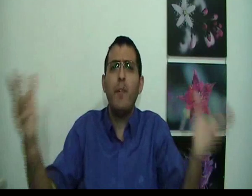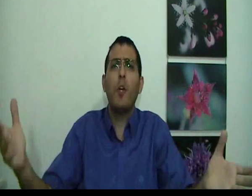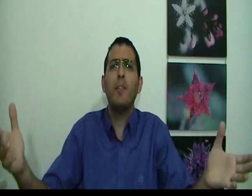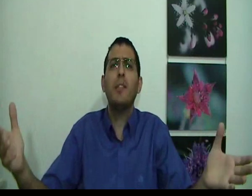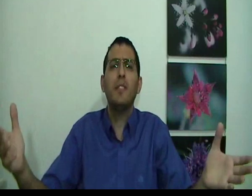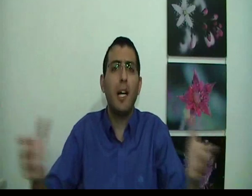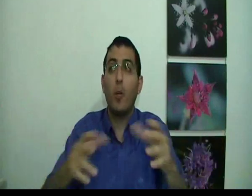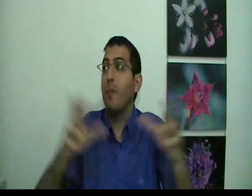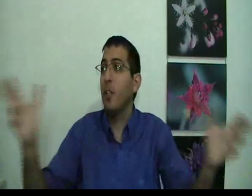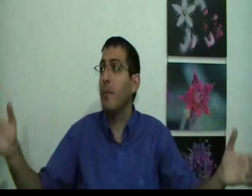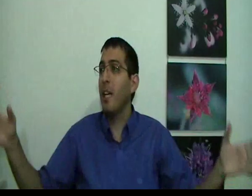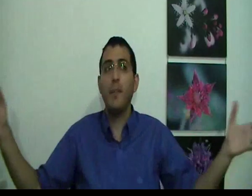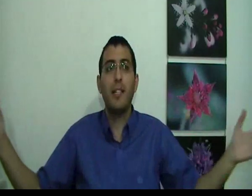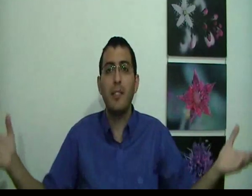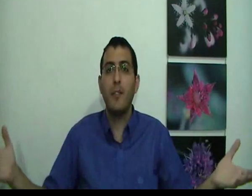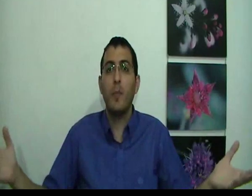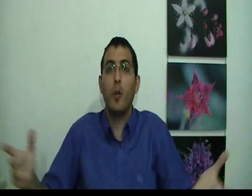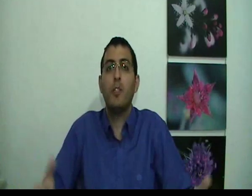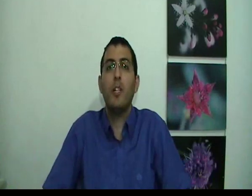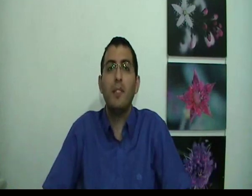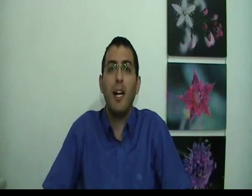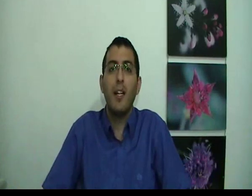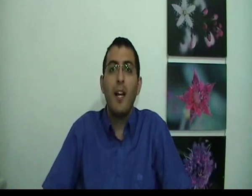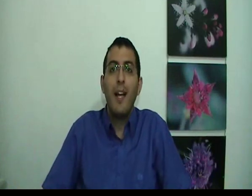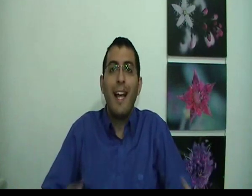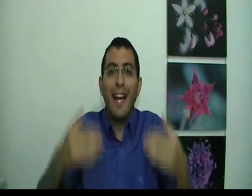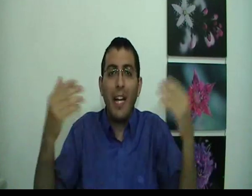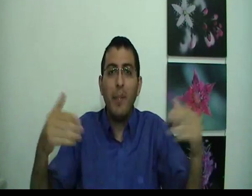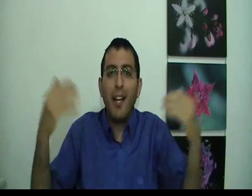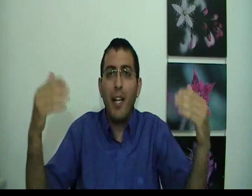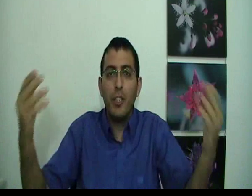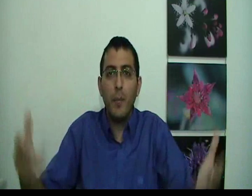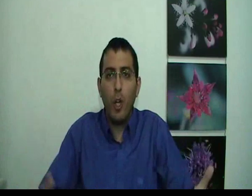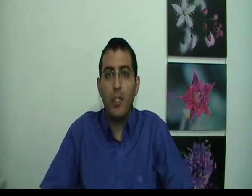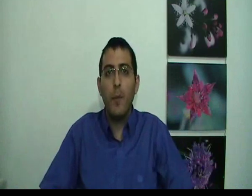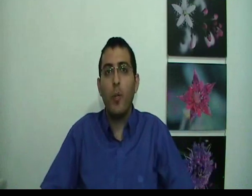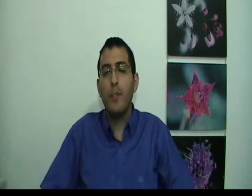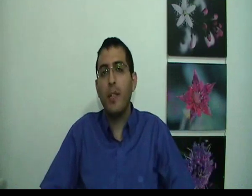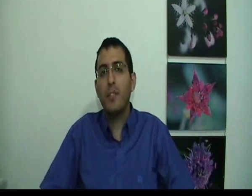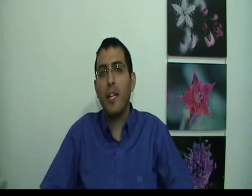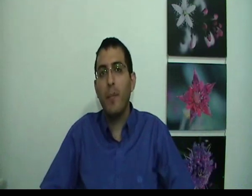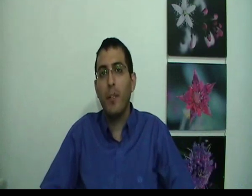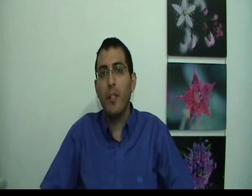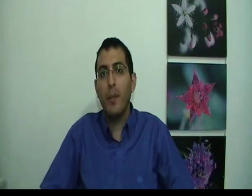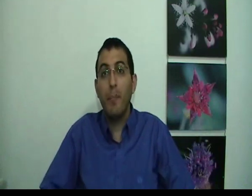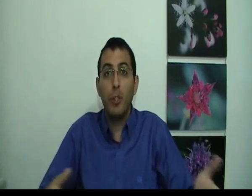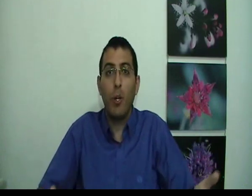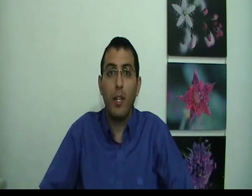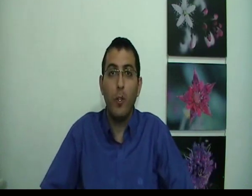מקום הזה נמצא? המקום הזה לא נמצא, אני מצטקל סביבנו, המקום הזה לא נמצא. איך מתרחשים כל אותם אירועים שנמצאים בשלוח החלום?